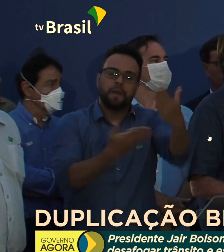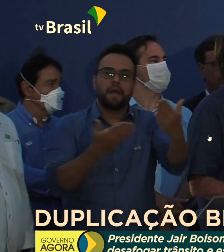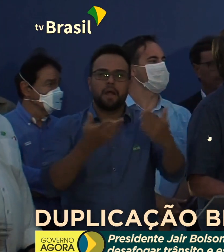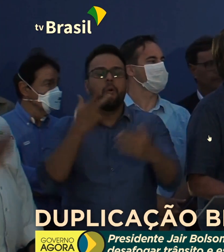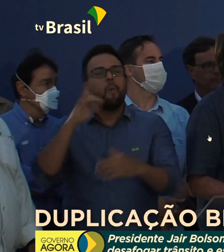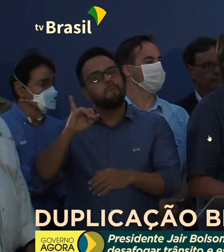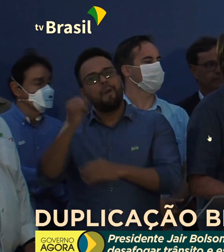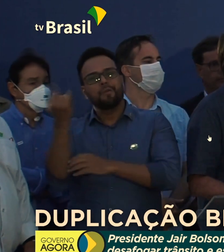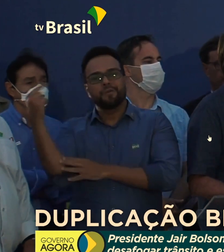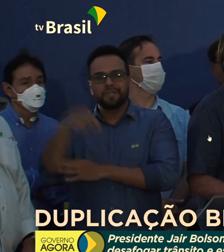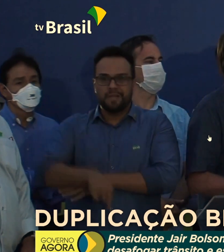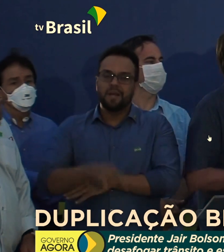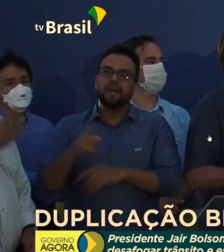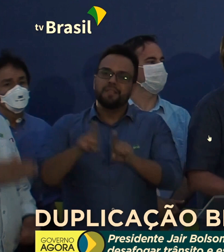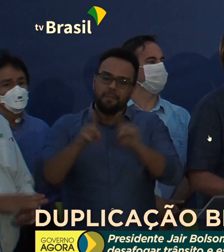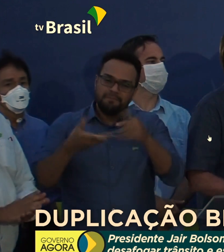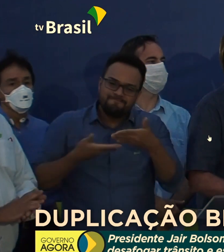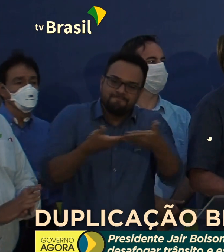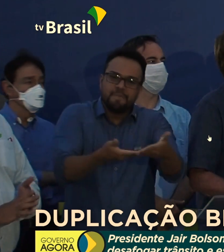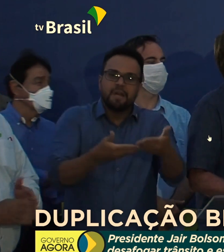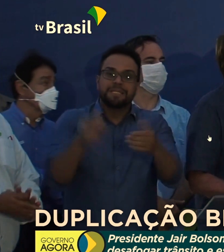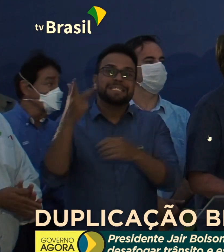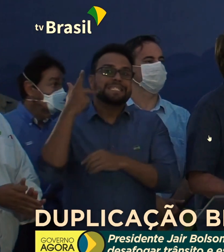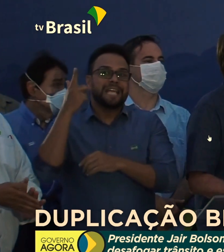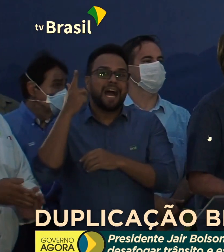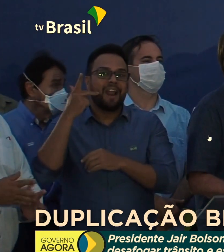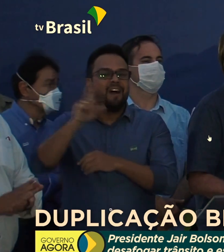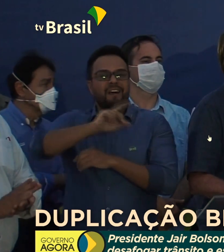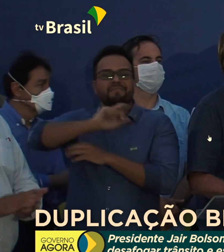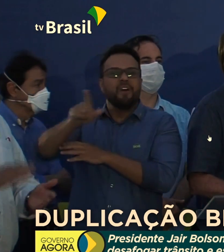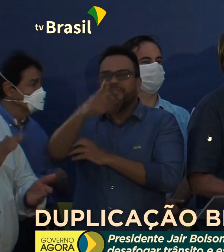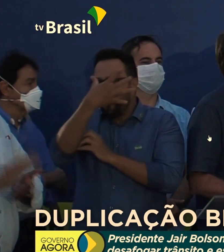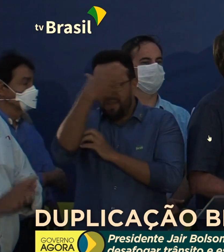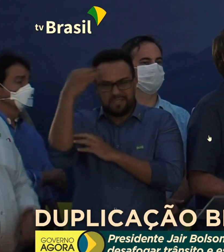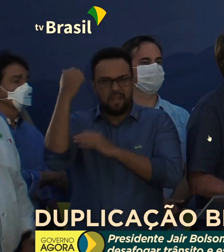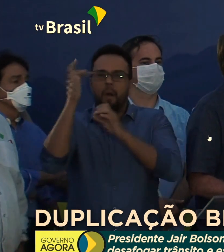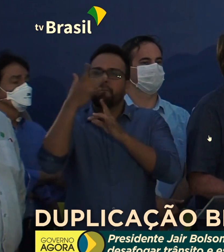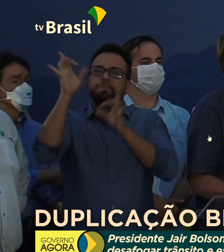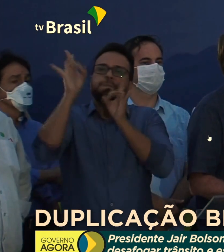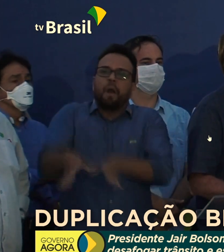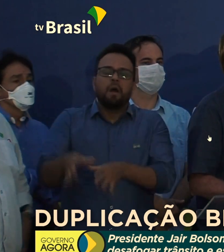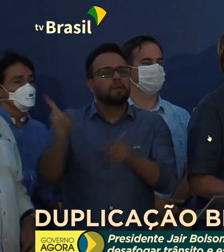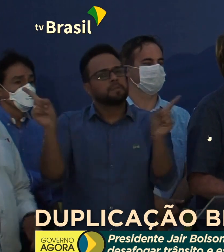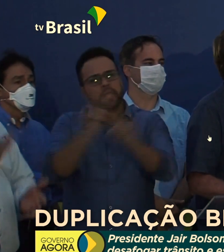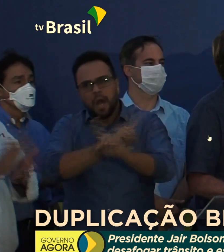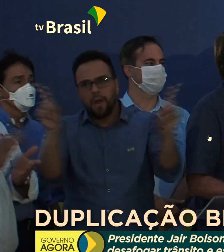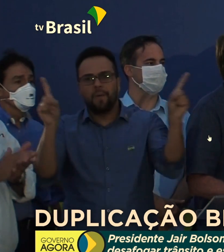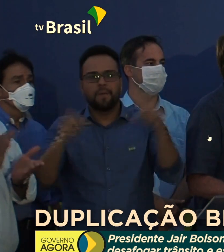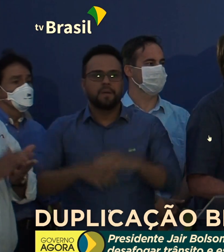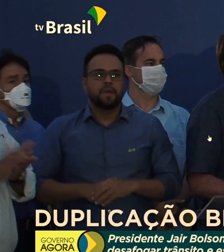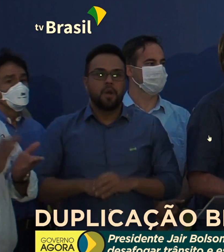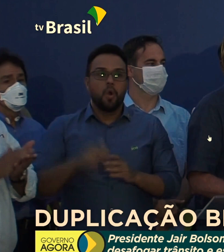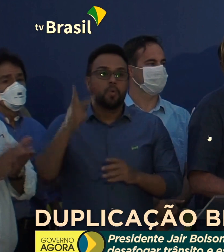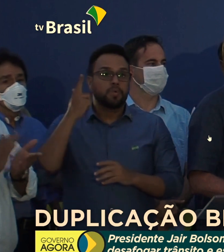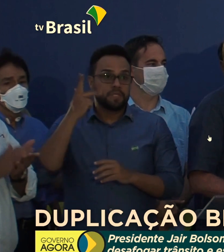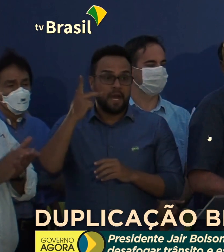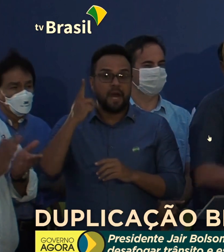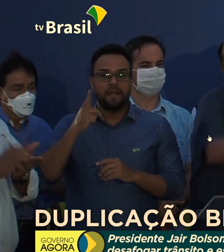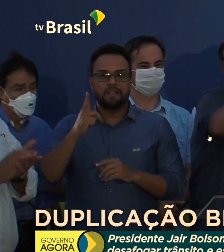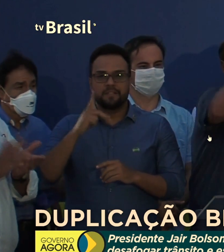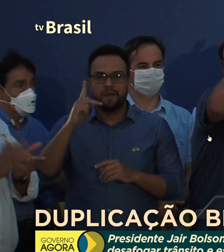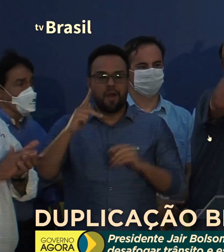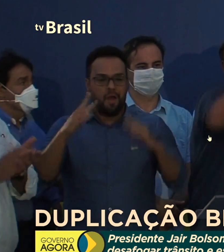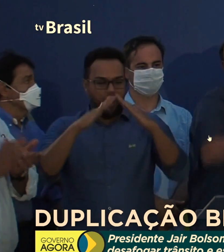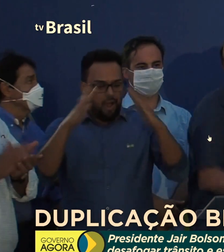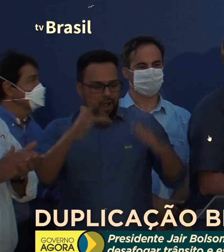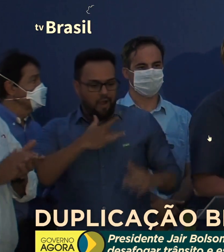oportunidade, pela acolhida. E o Ceará não será esquecido por nós. Muito pelo contrário. O cearense mora em nosso